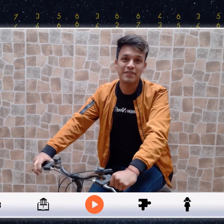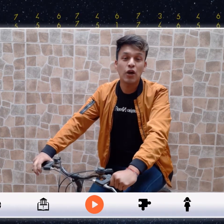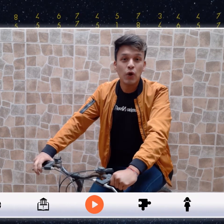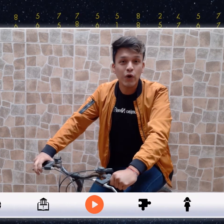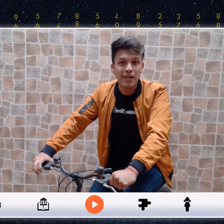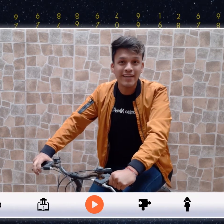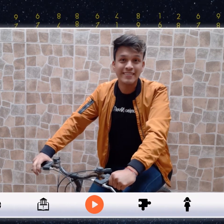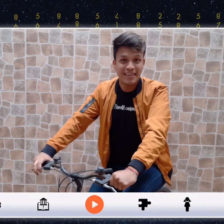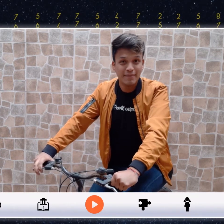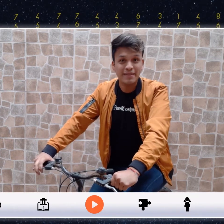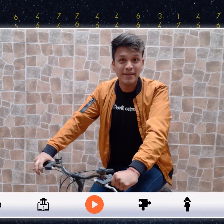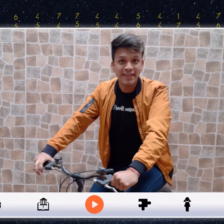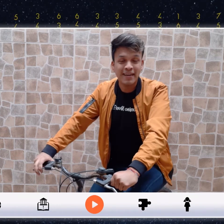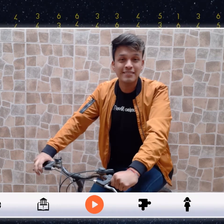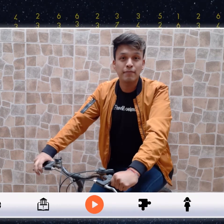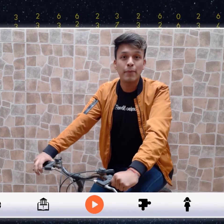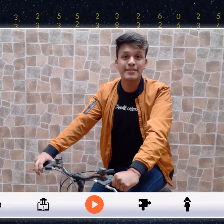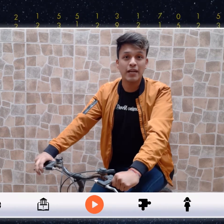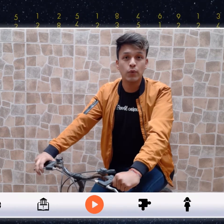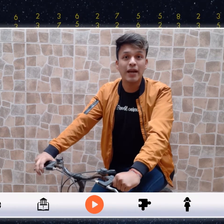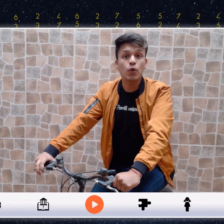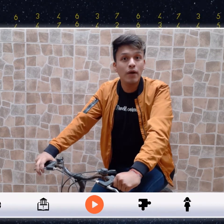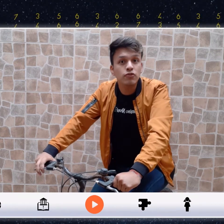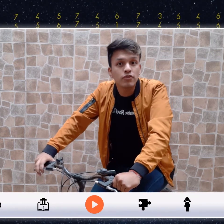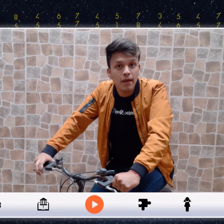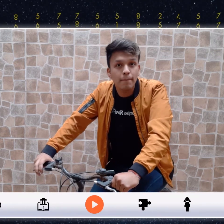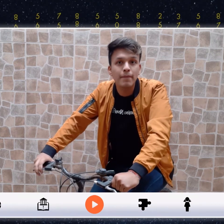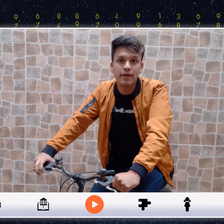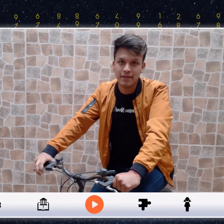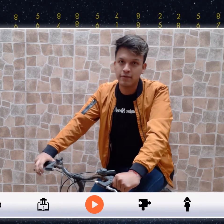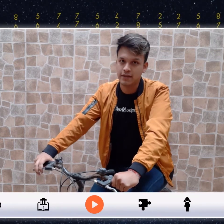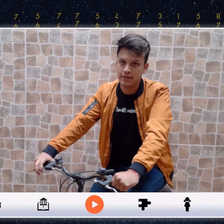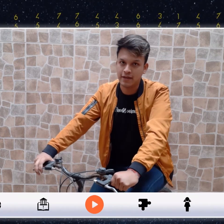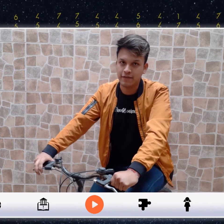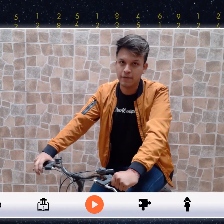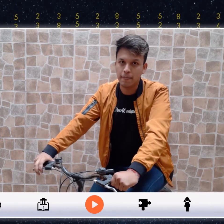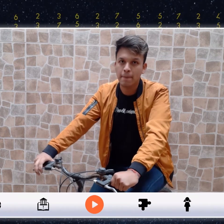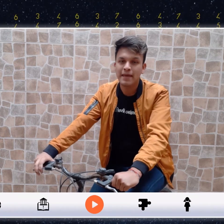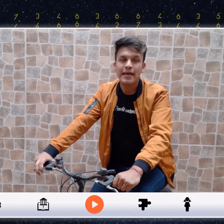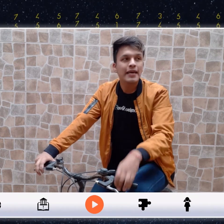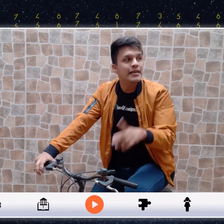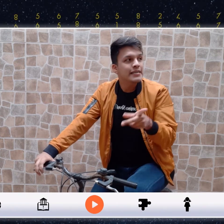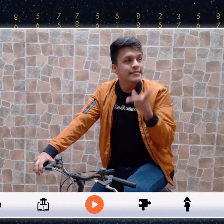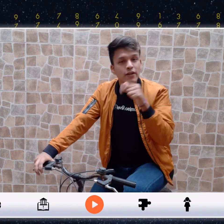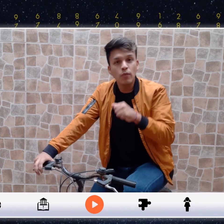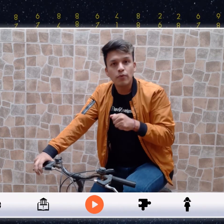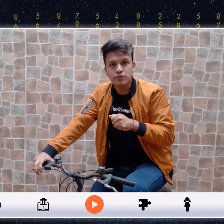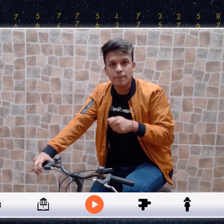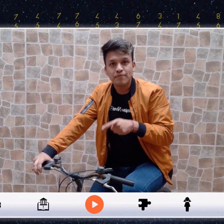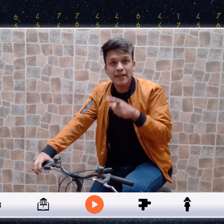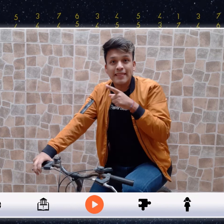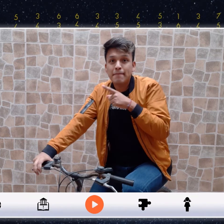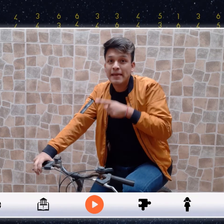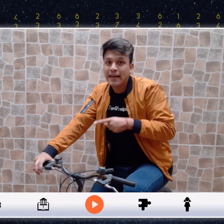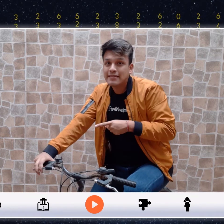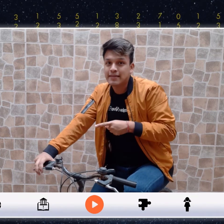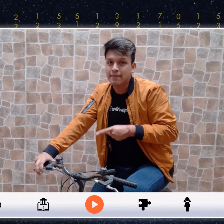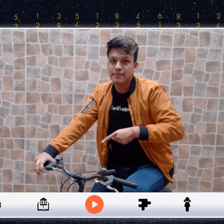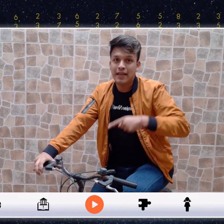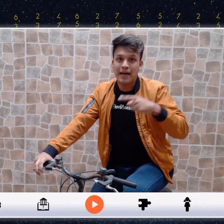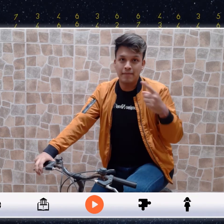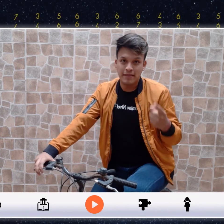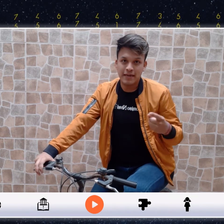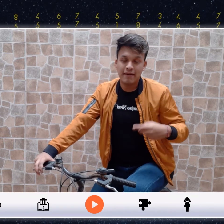día a día Hoy gracias a las matemáticas vamos a calcular cuánto tiempo invertimos en el tráfico Sin un bus de mi